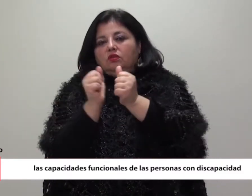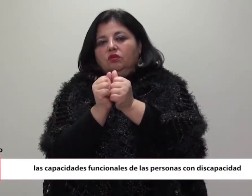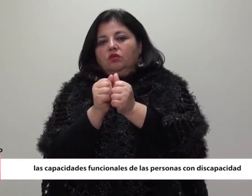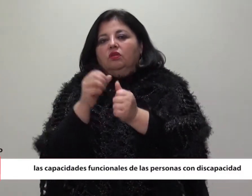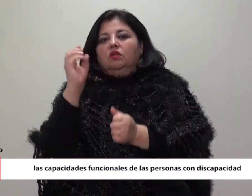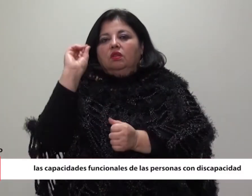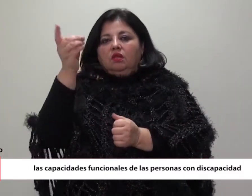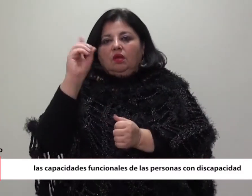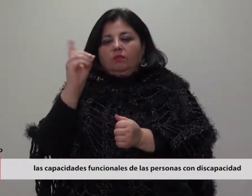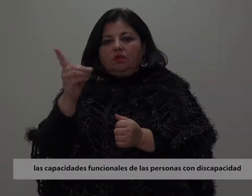Agar Gracias